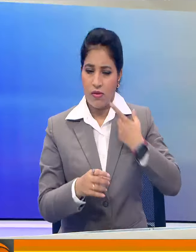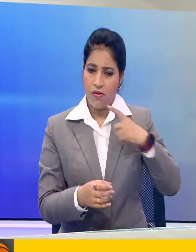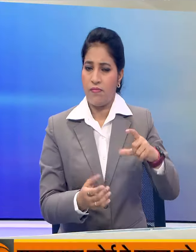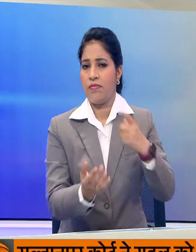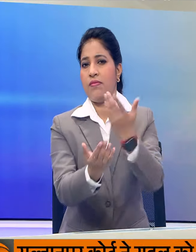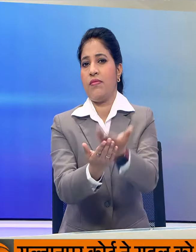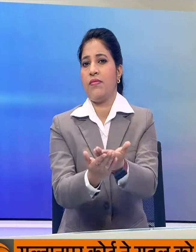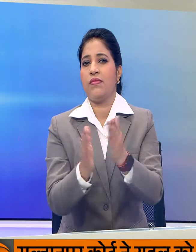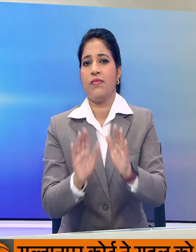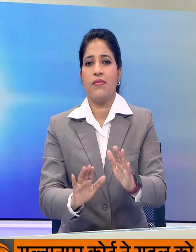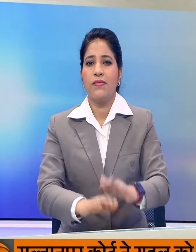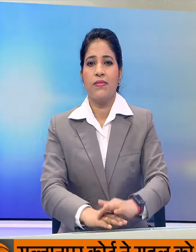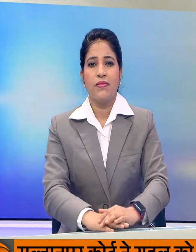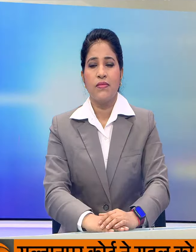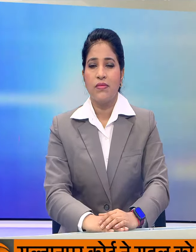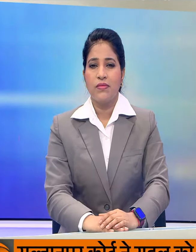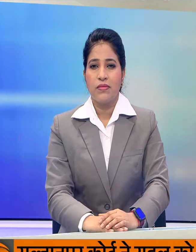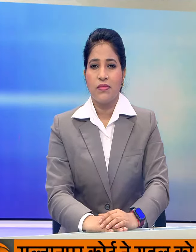गया था